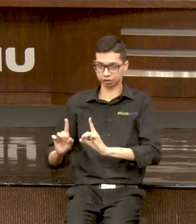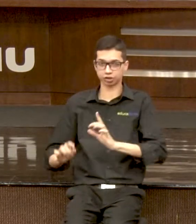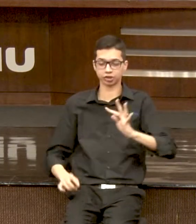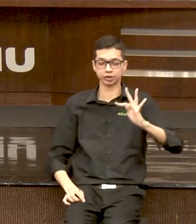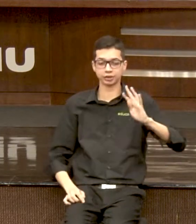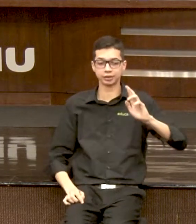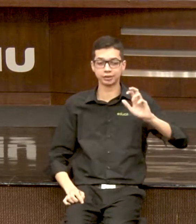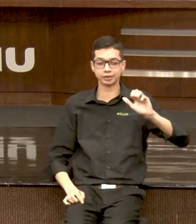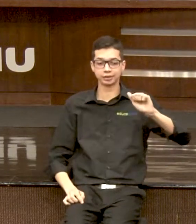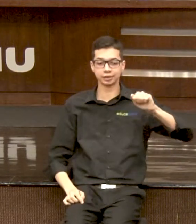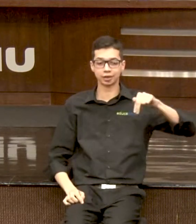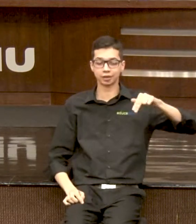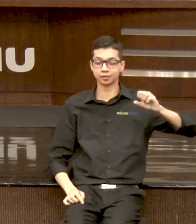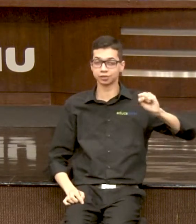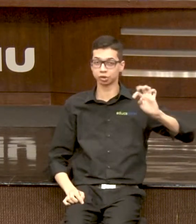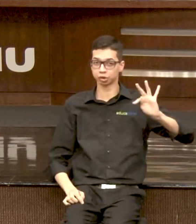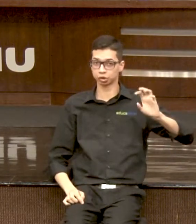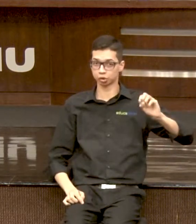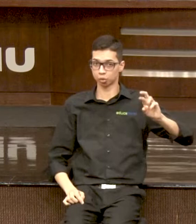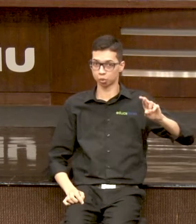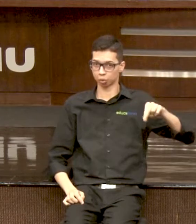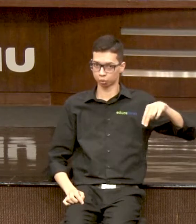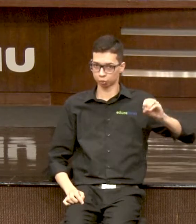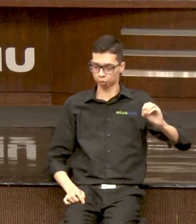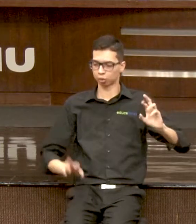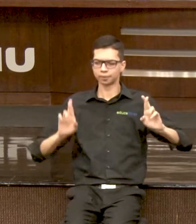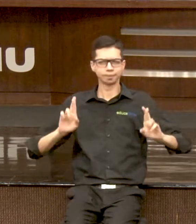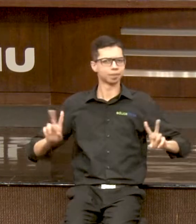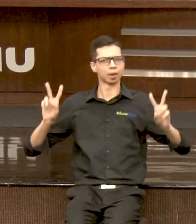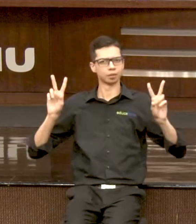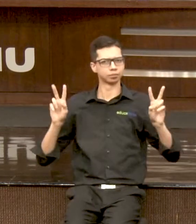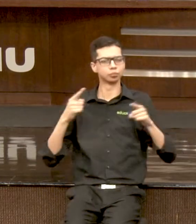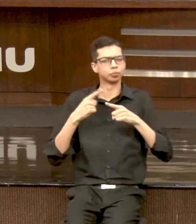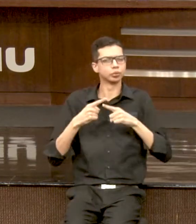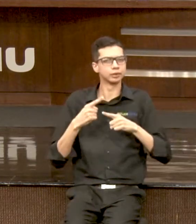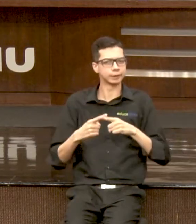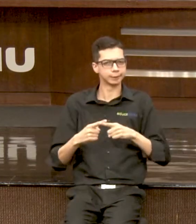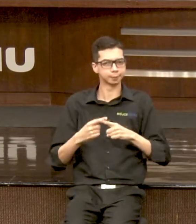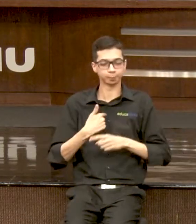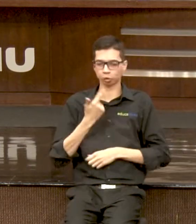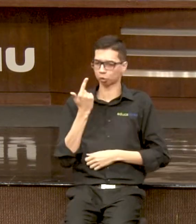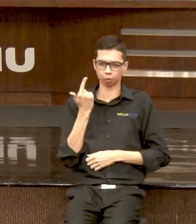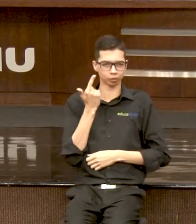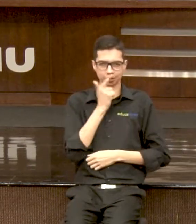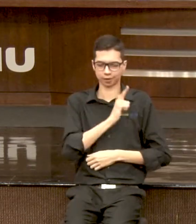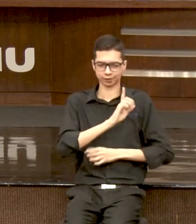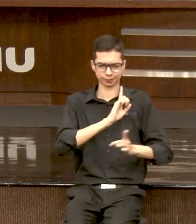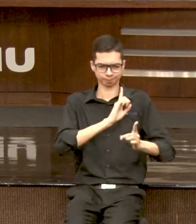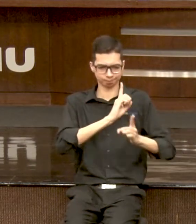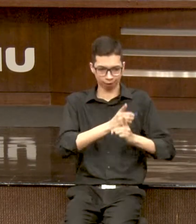biológico para o transtorno? Porque eu não consigo identificar